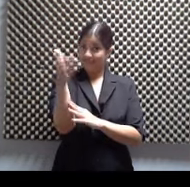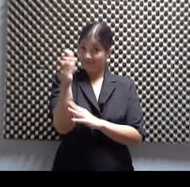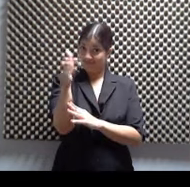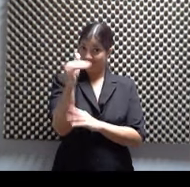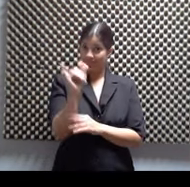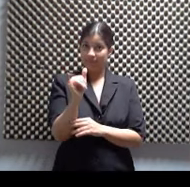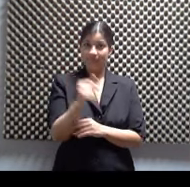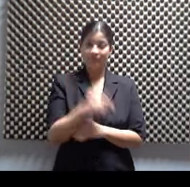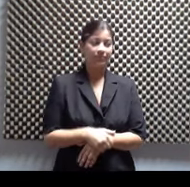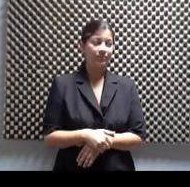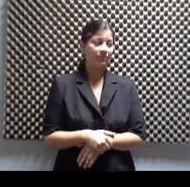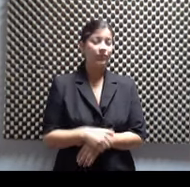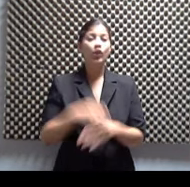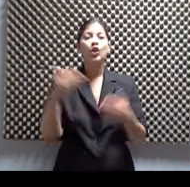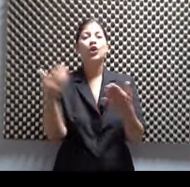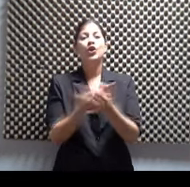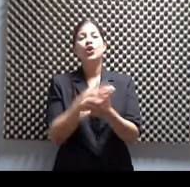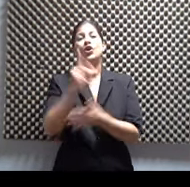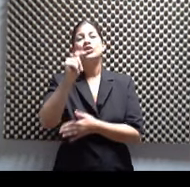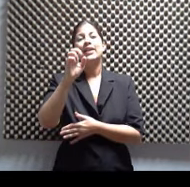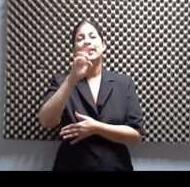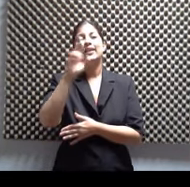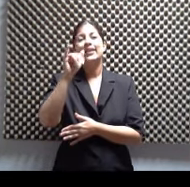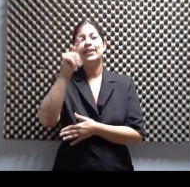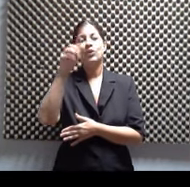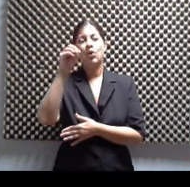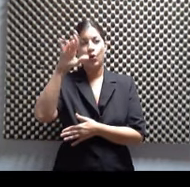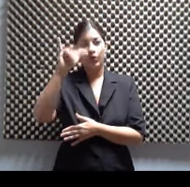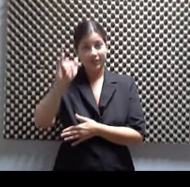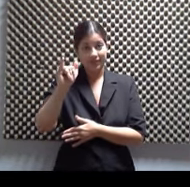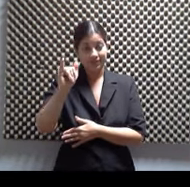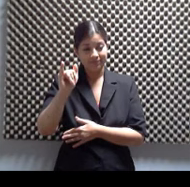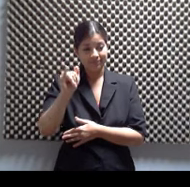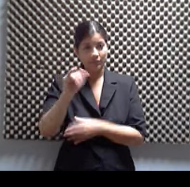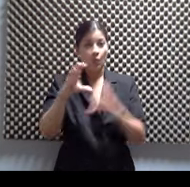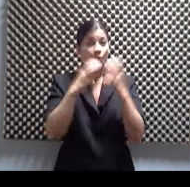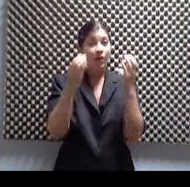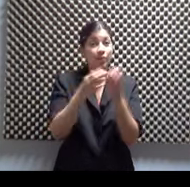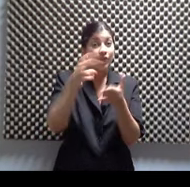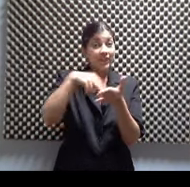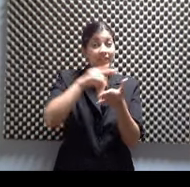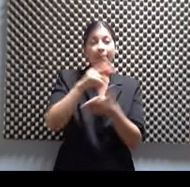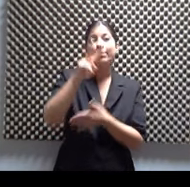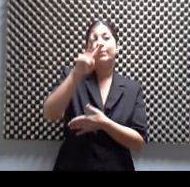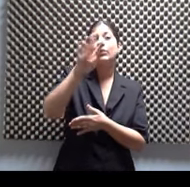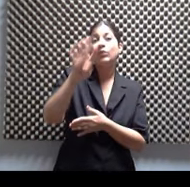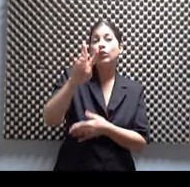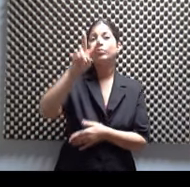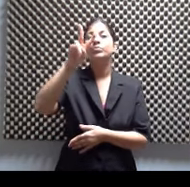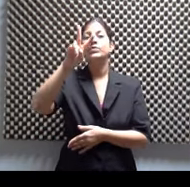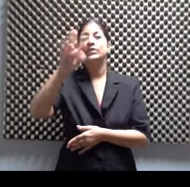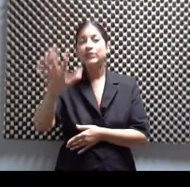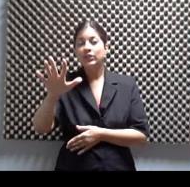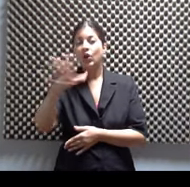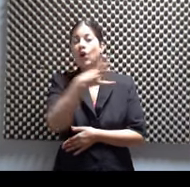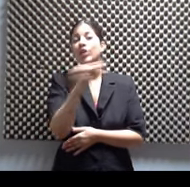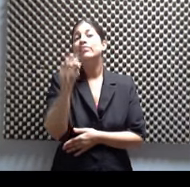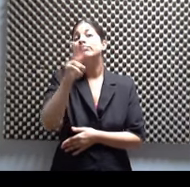Territory Cuerpo de Danza, ya saben, 24, 25 y 26 de enero, ahora en el Teatro de la Universidad de Puerto